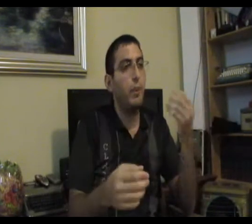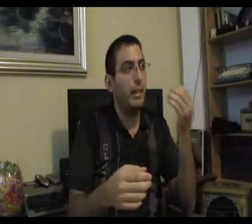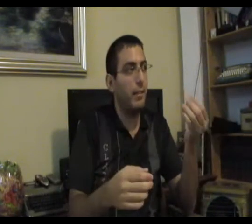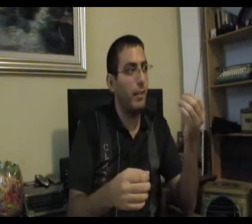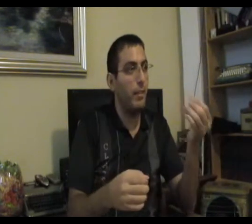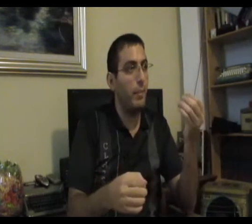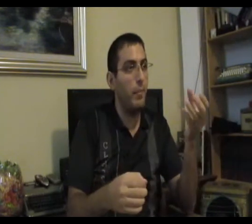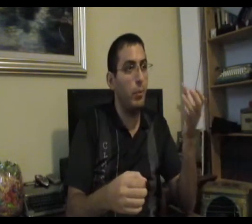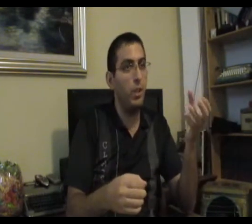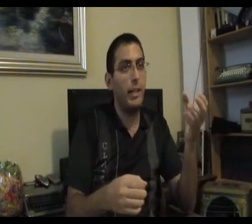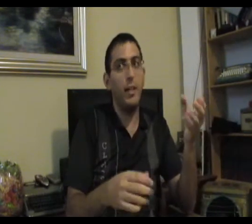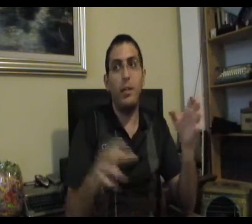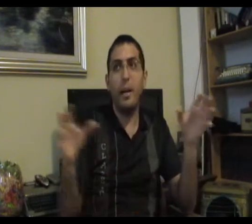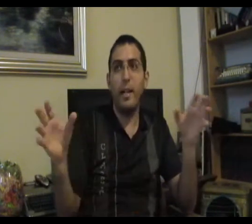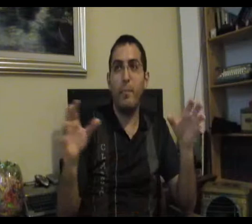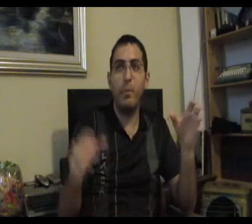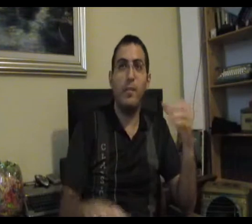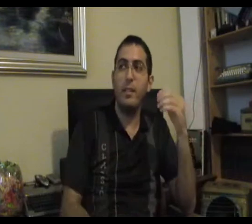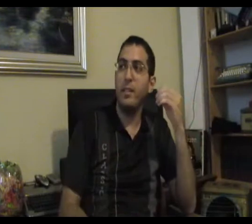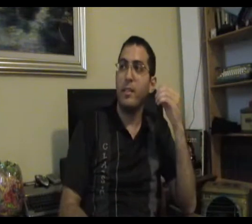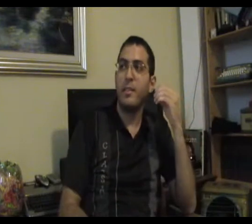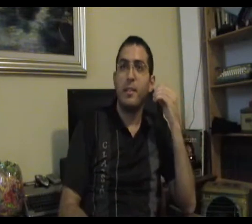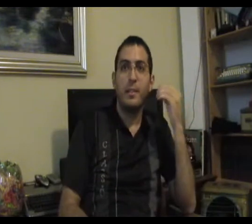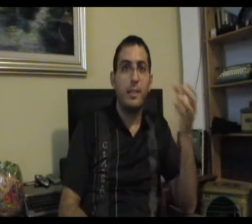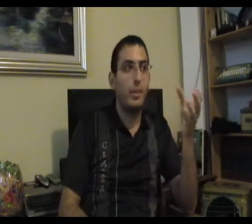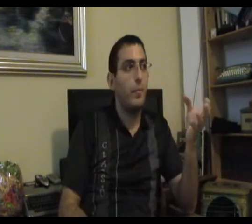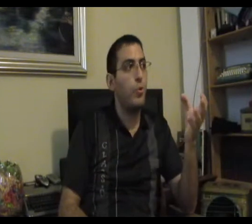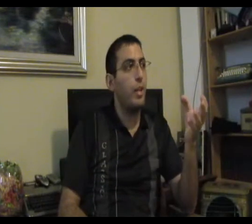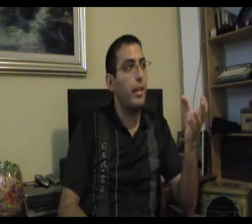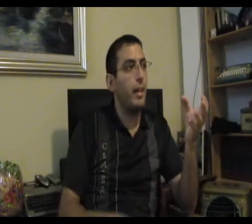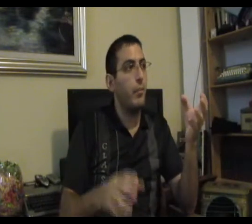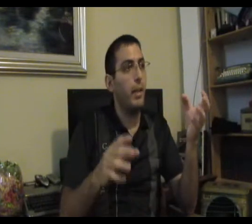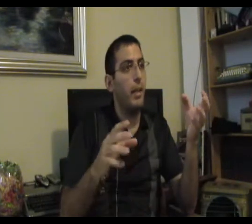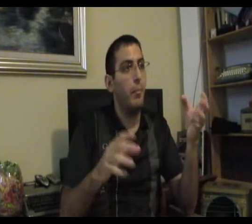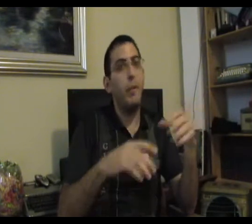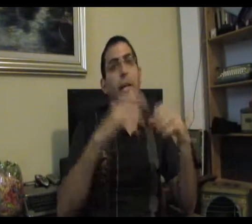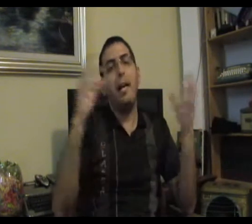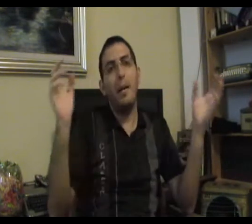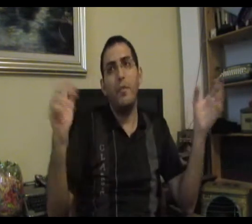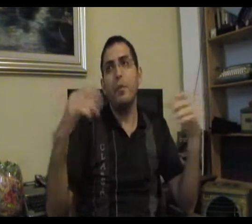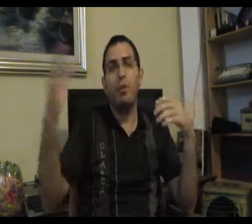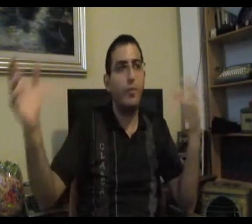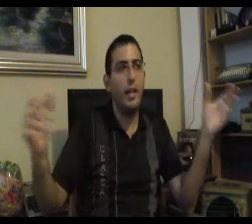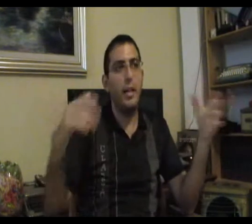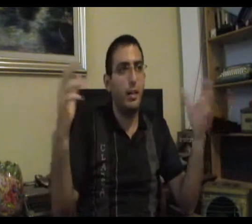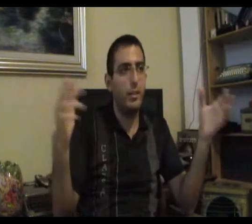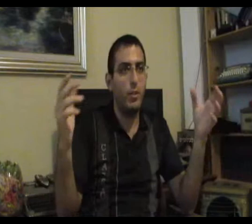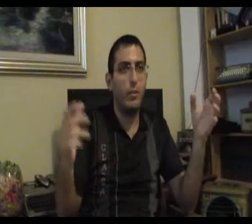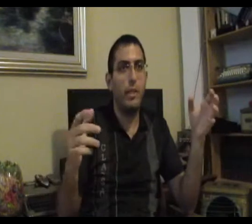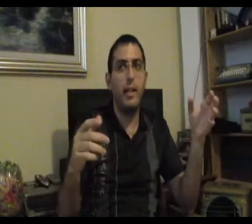אומרת אל תגדיר? מה המהות של העניין? לא יודע מה הרי כפה אבל נסביר את המהות של העניין בקבלה, בפילוסופיה איך שלא נקרא